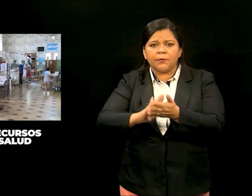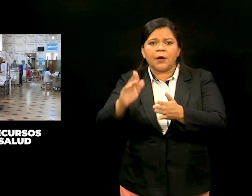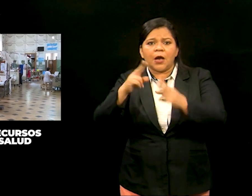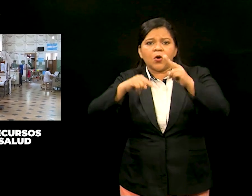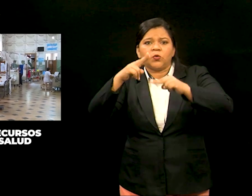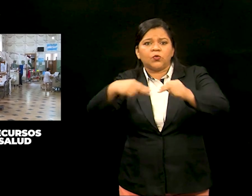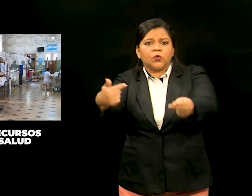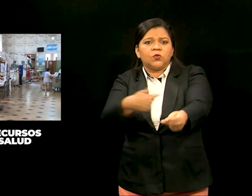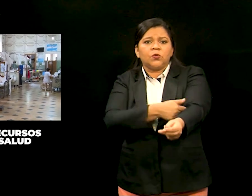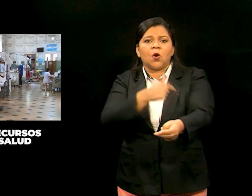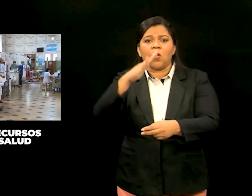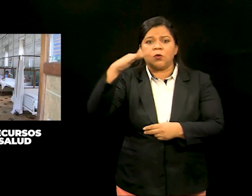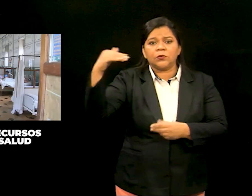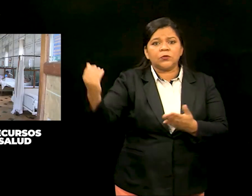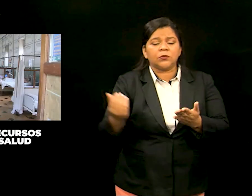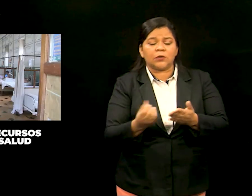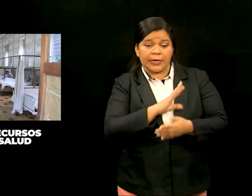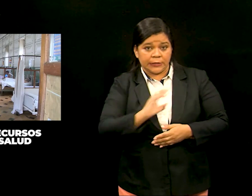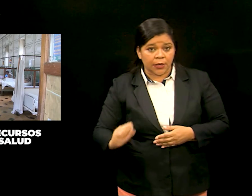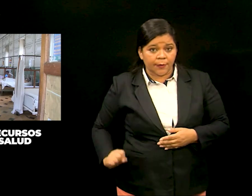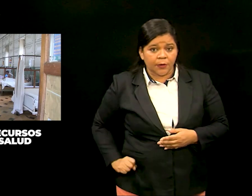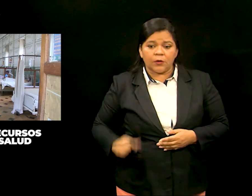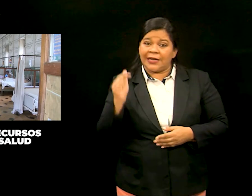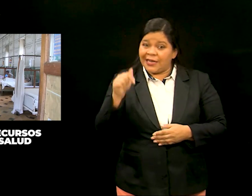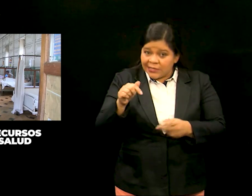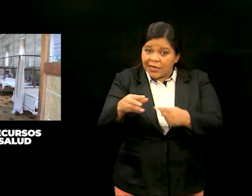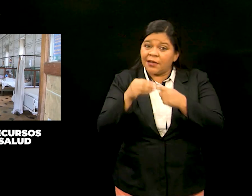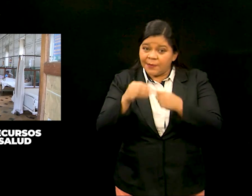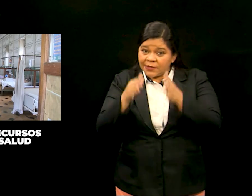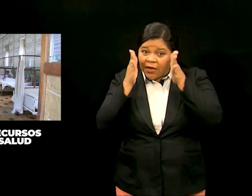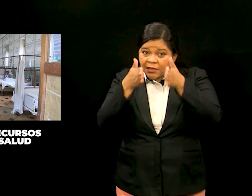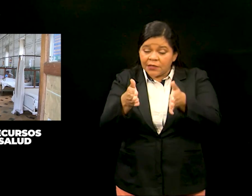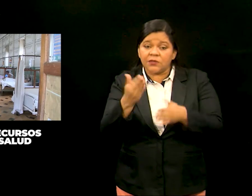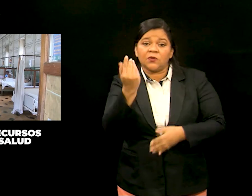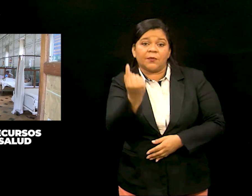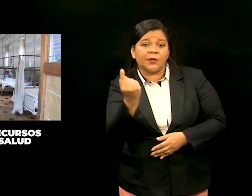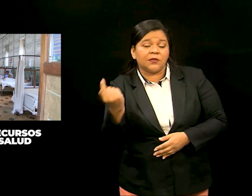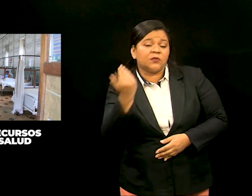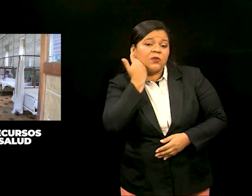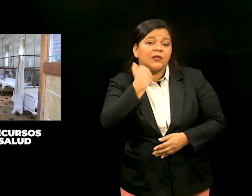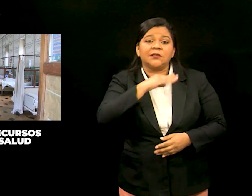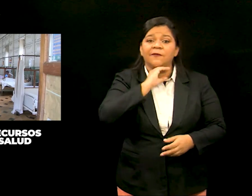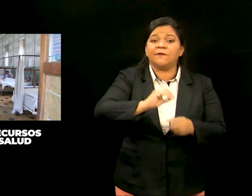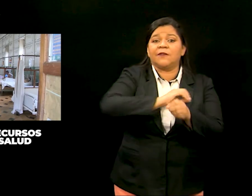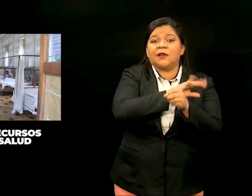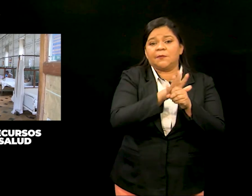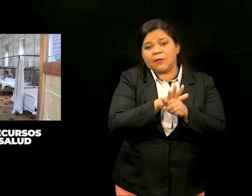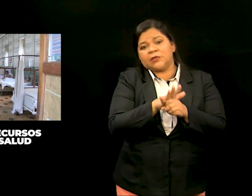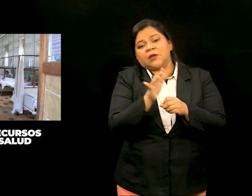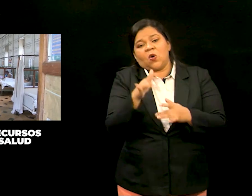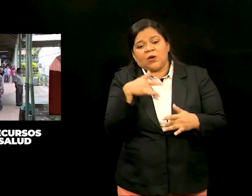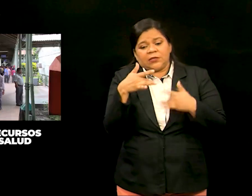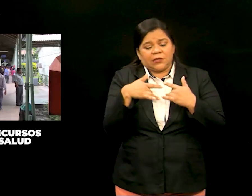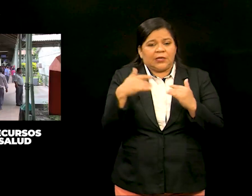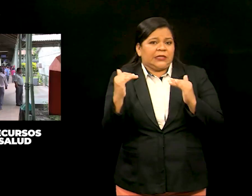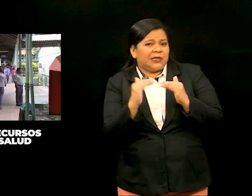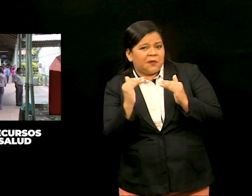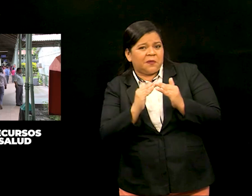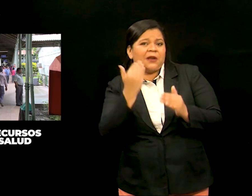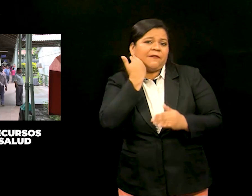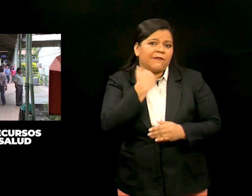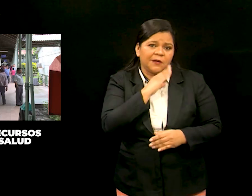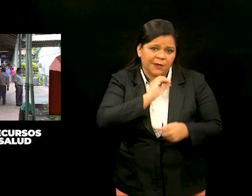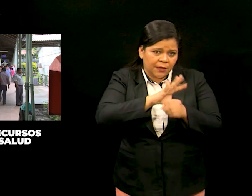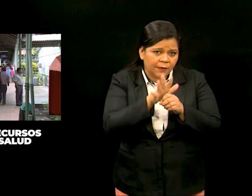Nacional El Salvador. Nosocomio especializado para atender a personas con síntomas o padecimiento por COVID-19.